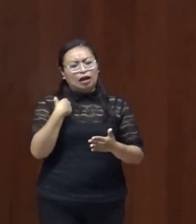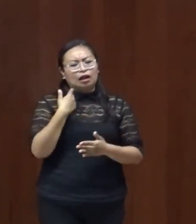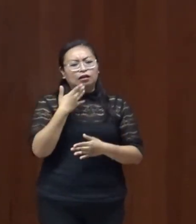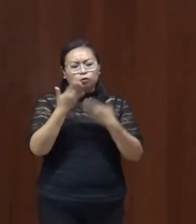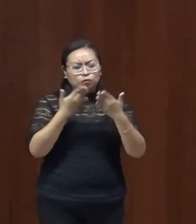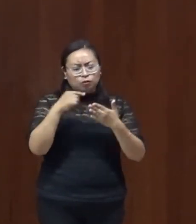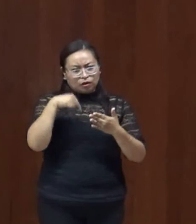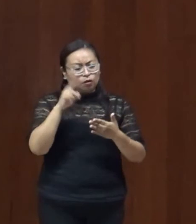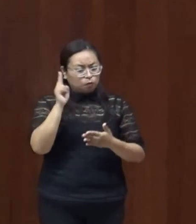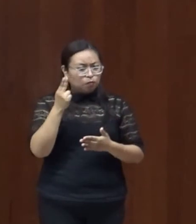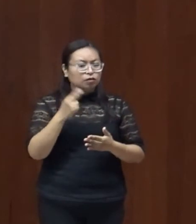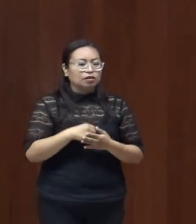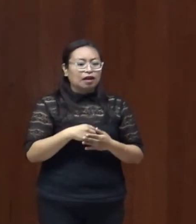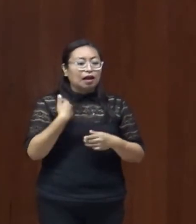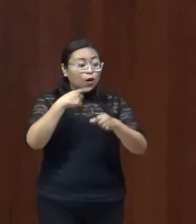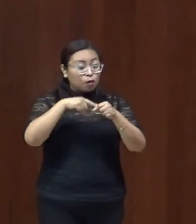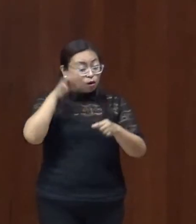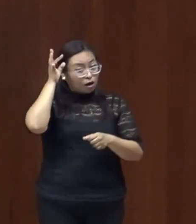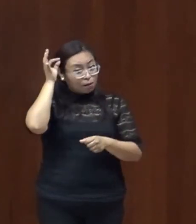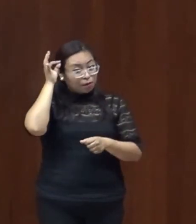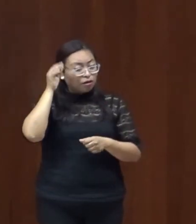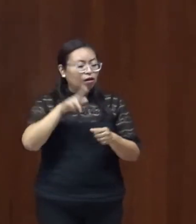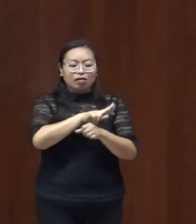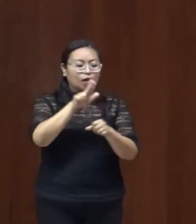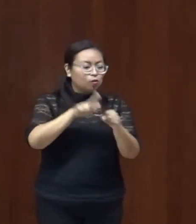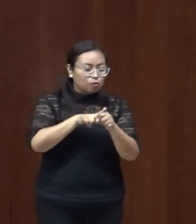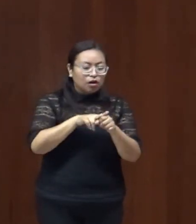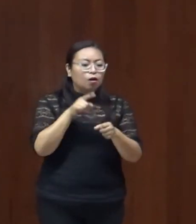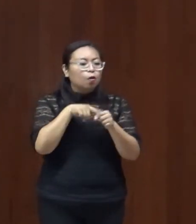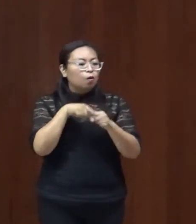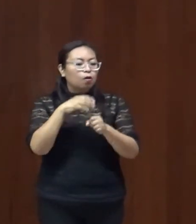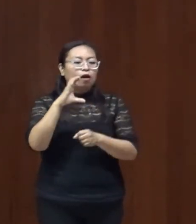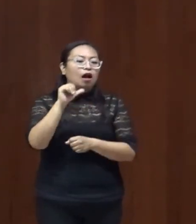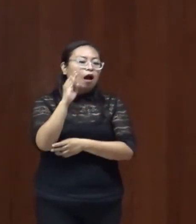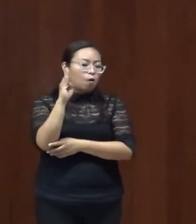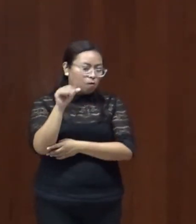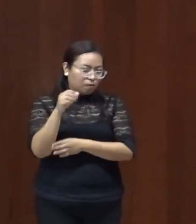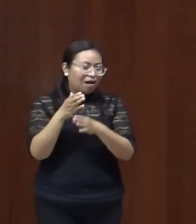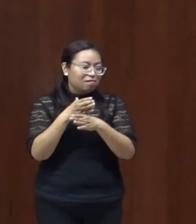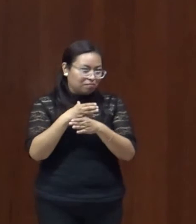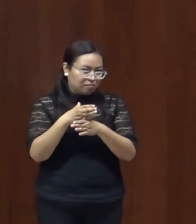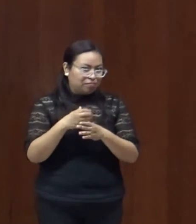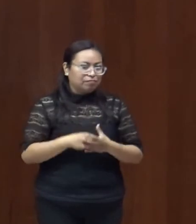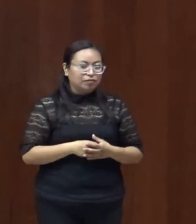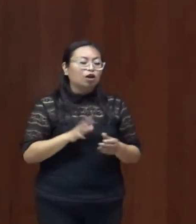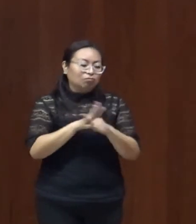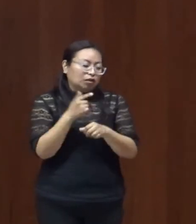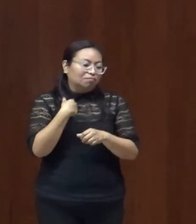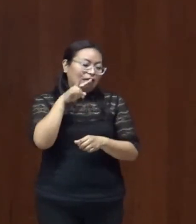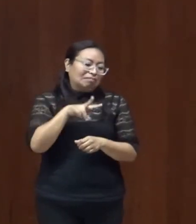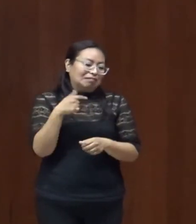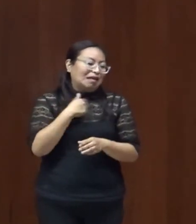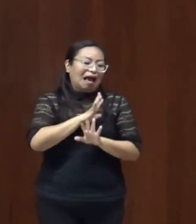colegio mi pelo es natural color caoba natural por supuesto porque a mi edad